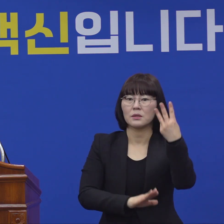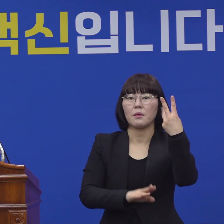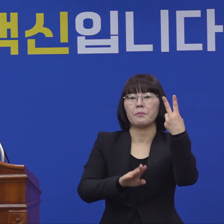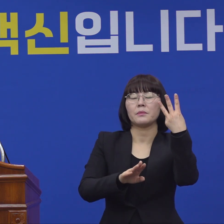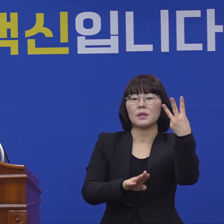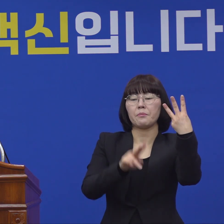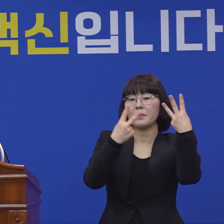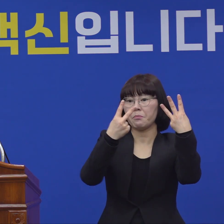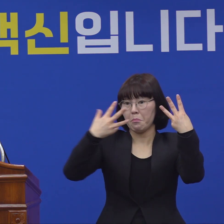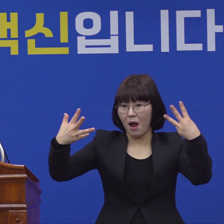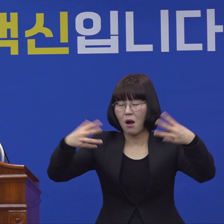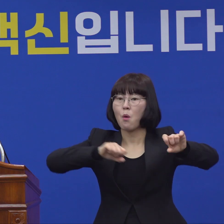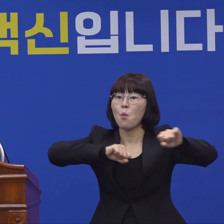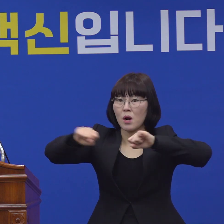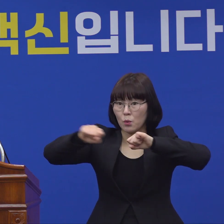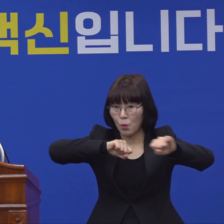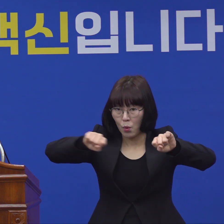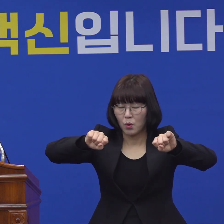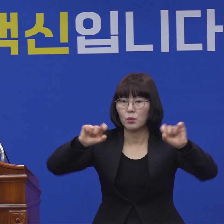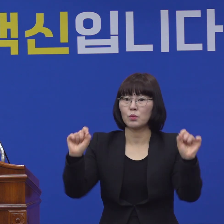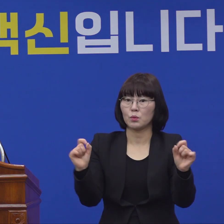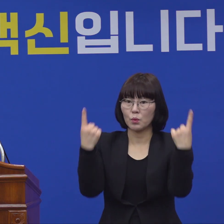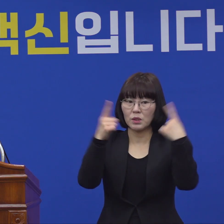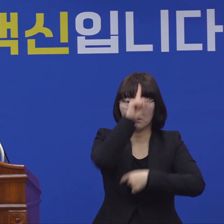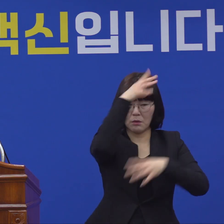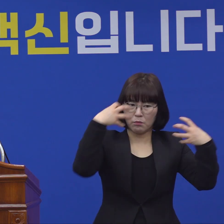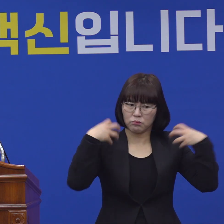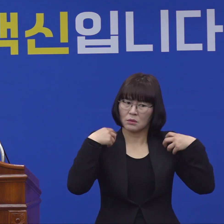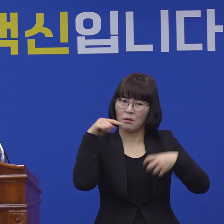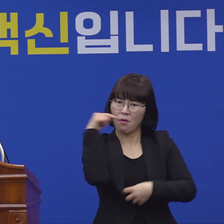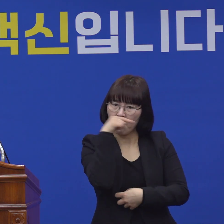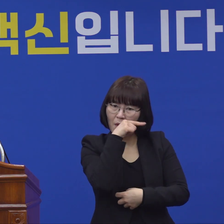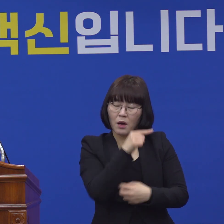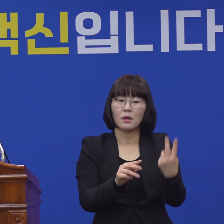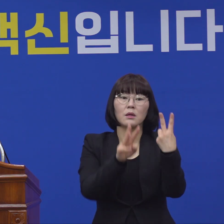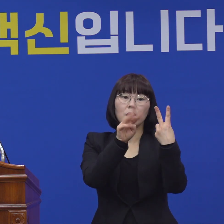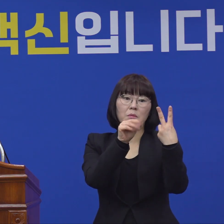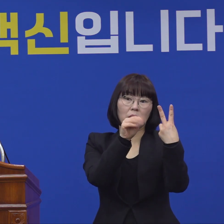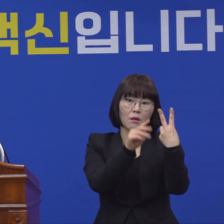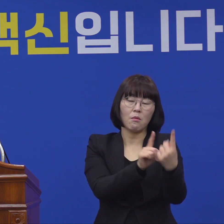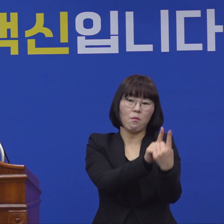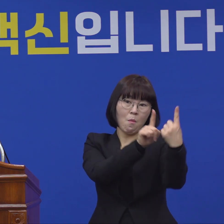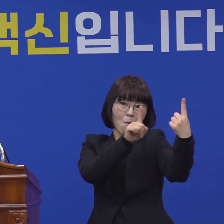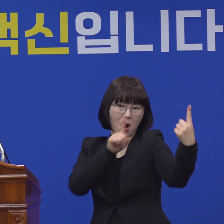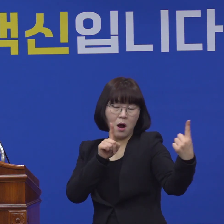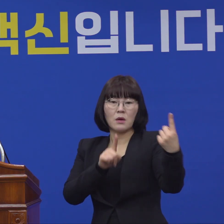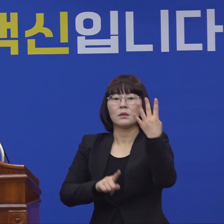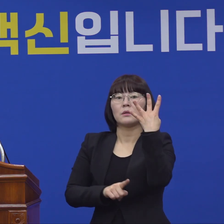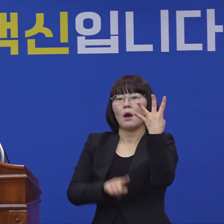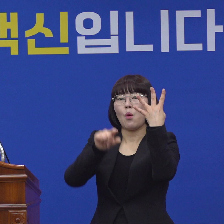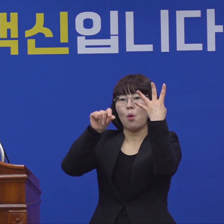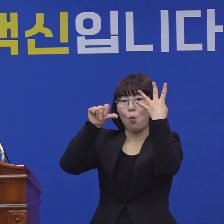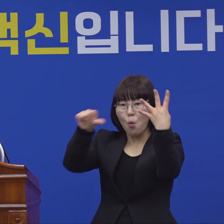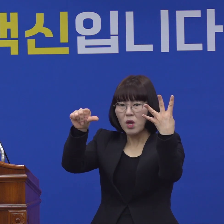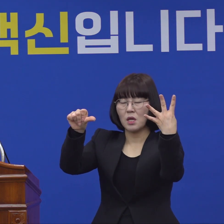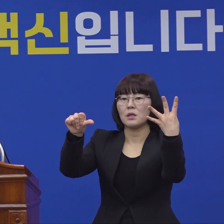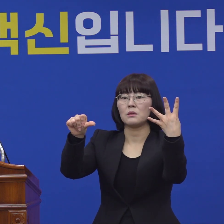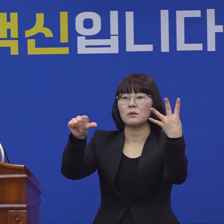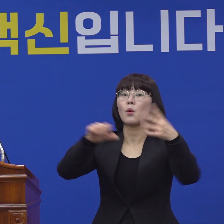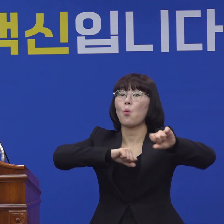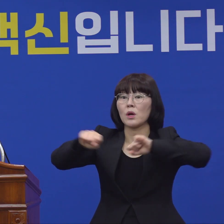대구운동과 병행하여 정부에서도 강화된 사회적 거리두기 운동이 4월 5일까지 시행되고 있습니다.